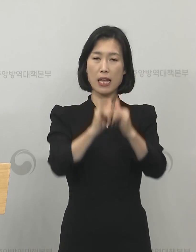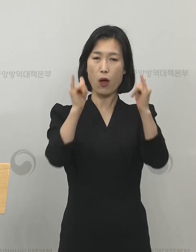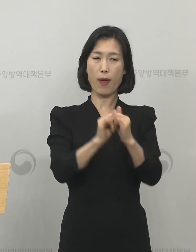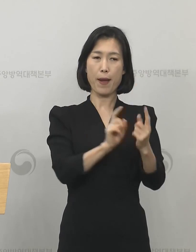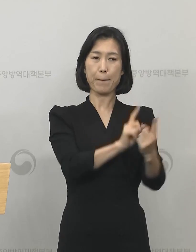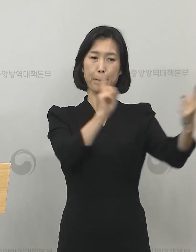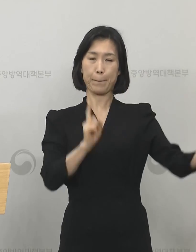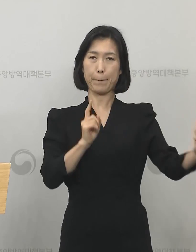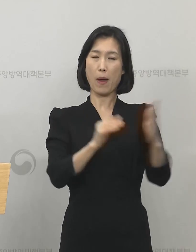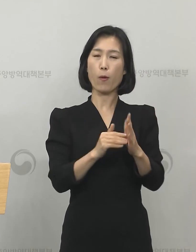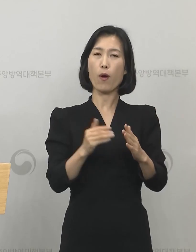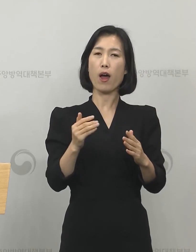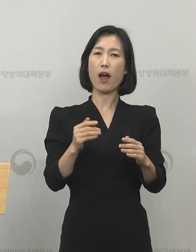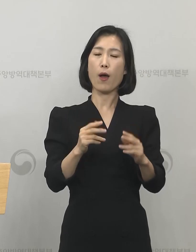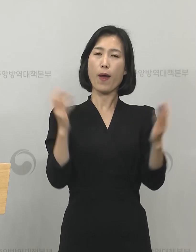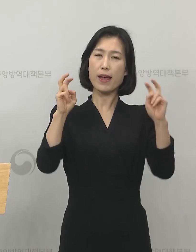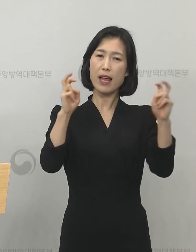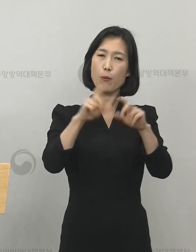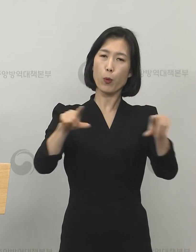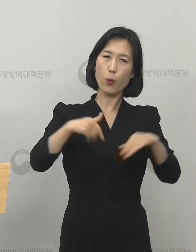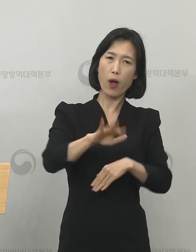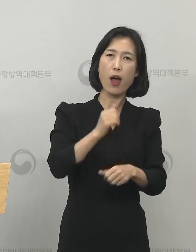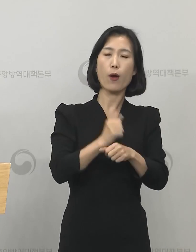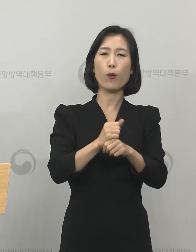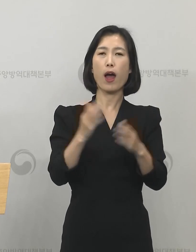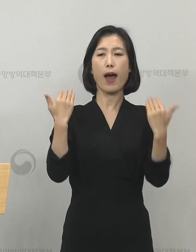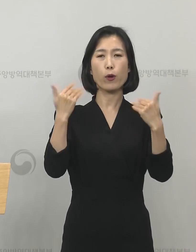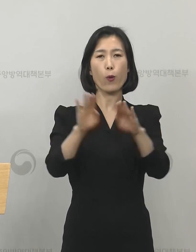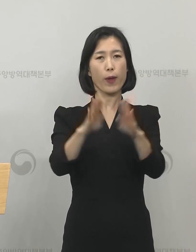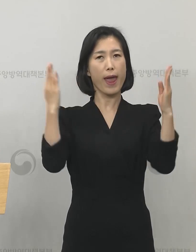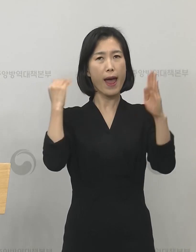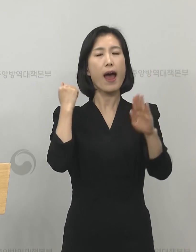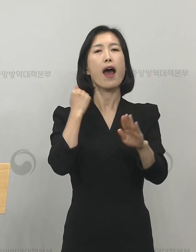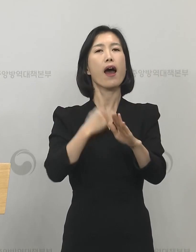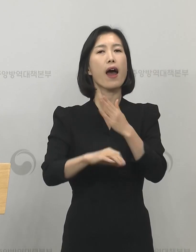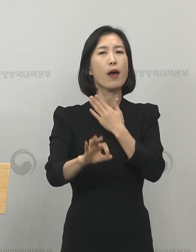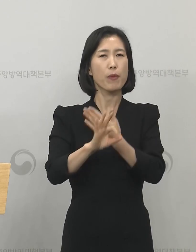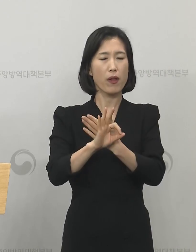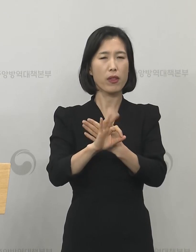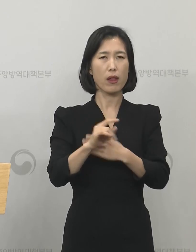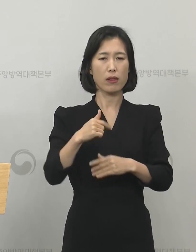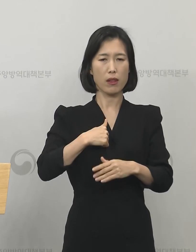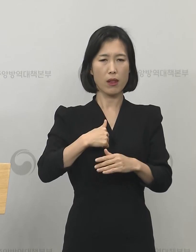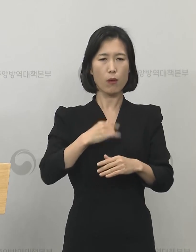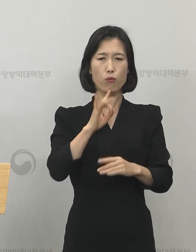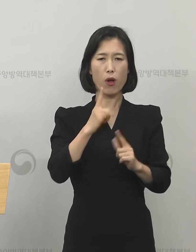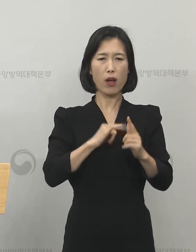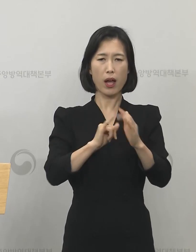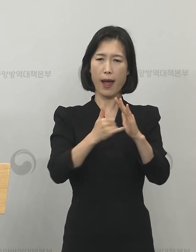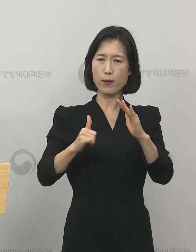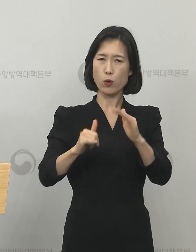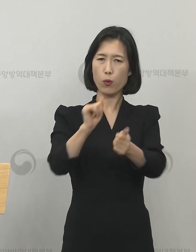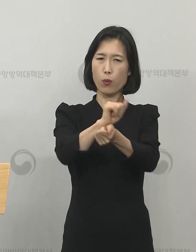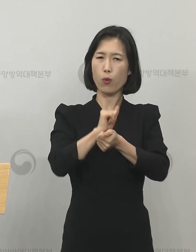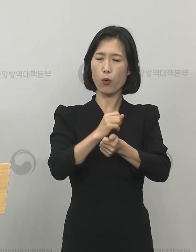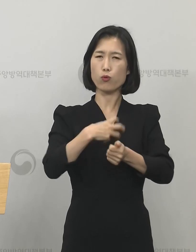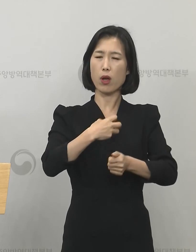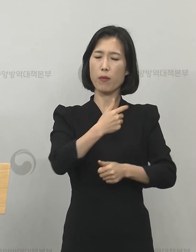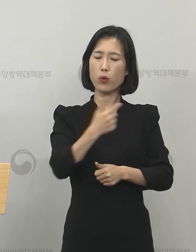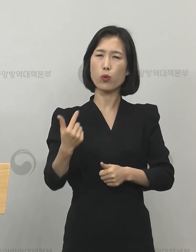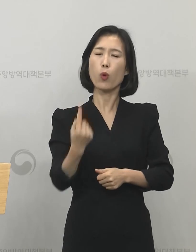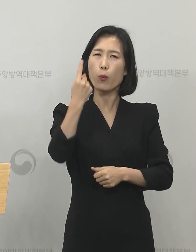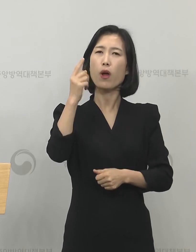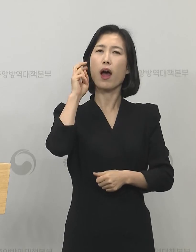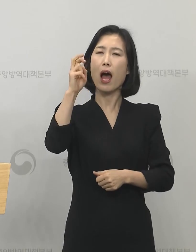출근, 등교 등 일상적인 활동이 재개되면 자신과 가족의 감염 위험이 커질 것이라는 질문의